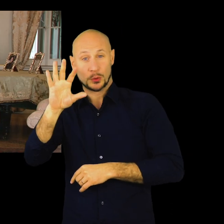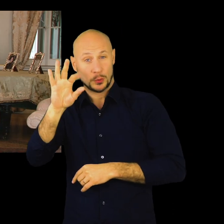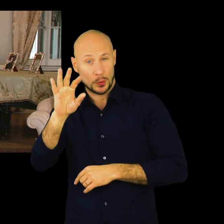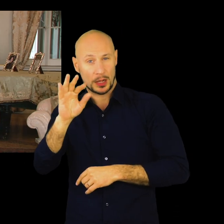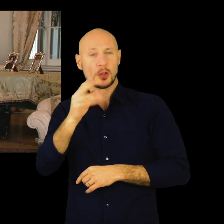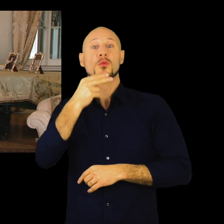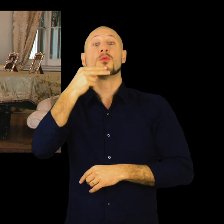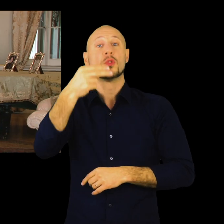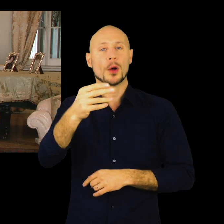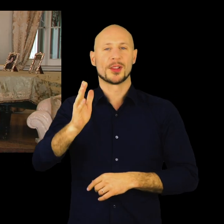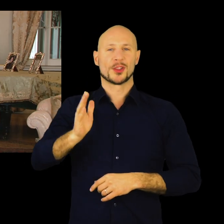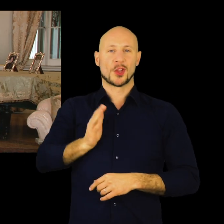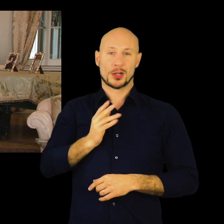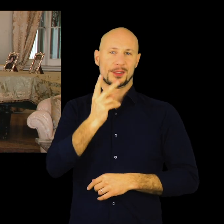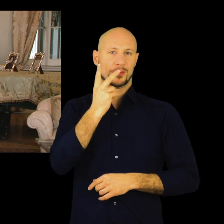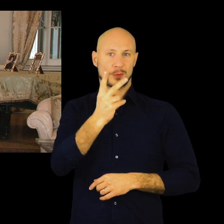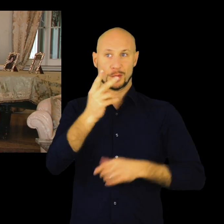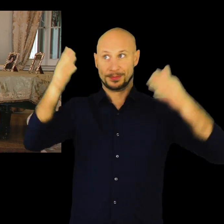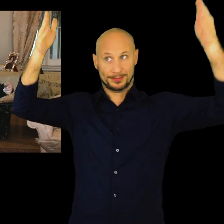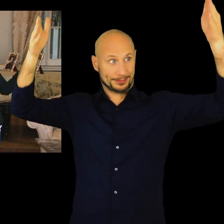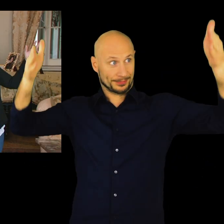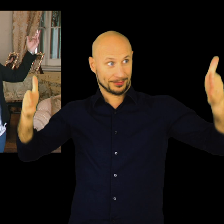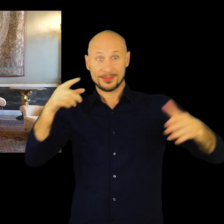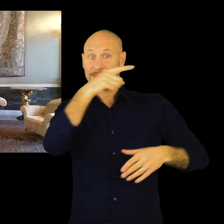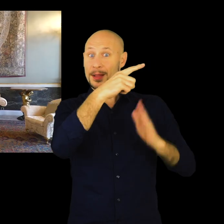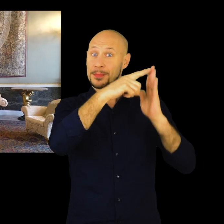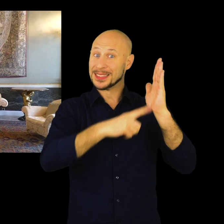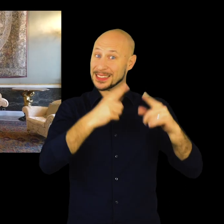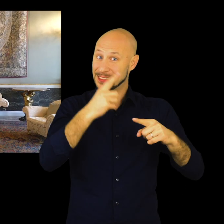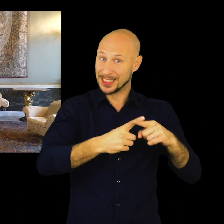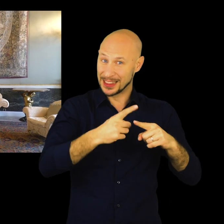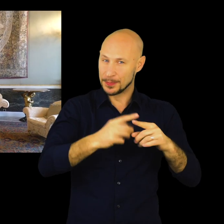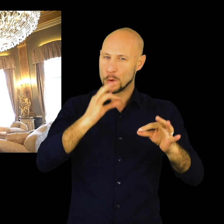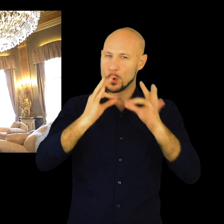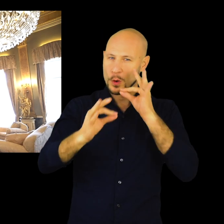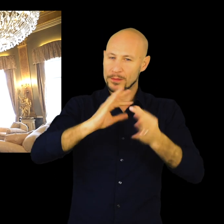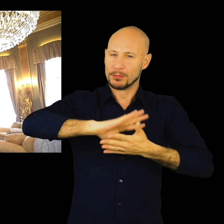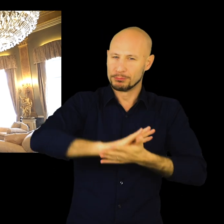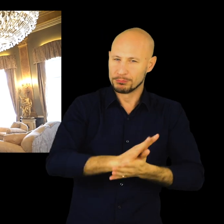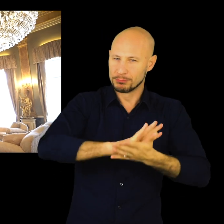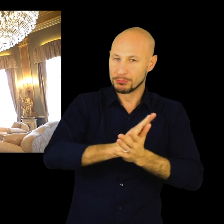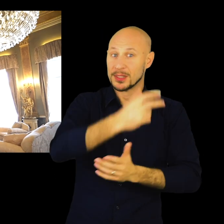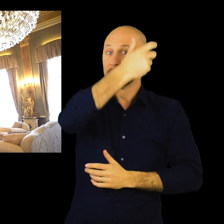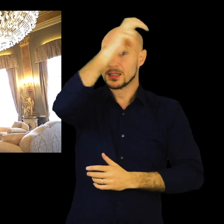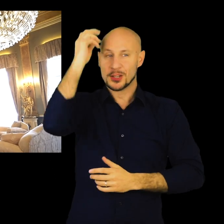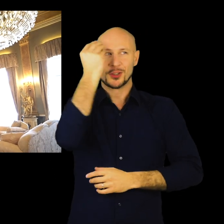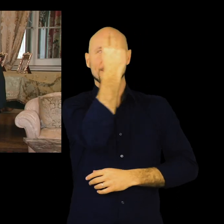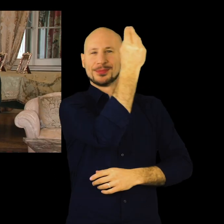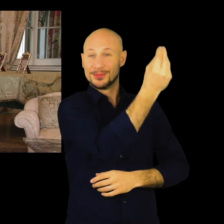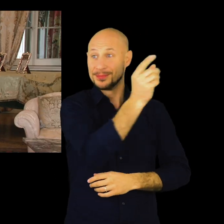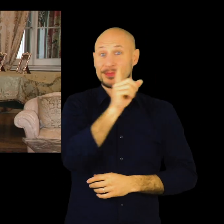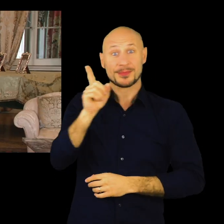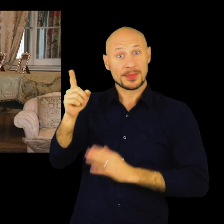cosiddetti arazzi d'oria della prima metà del Cinquecento. Abbiamo da questo lato Settembre con Bacco e la Vendemia,